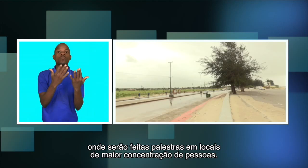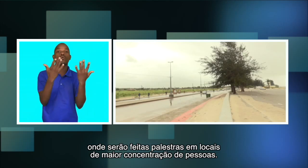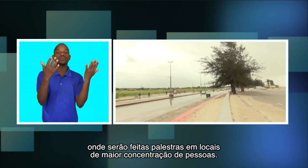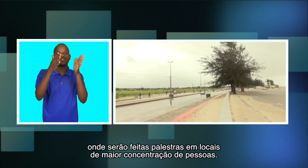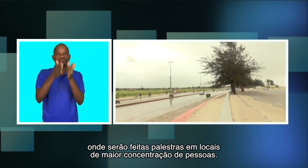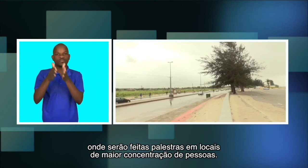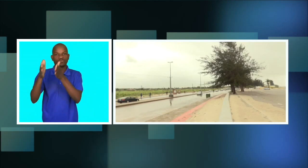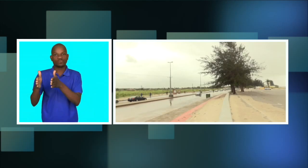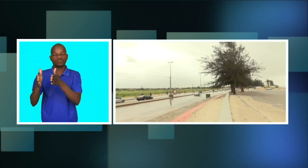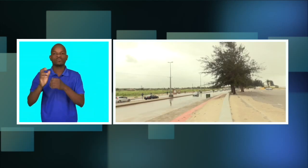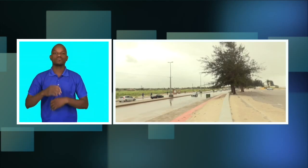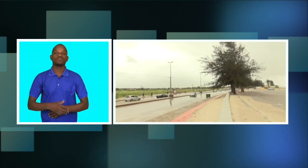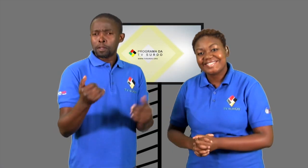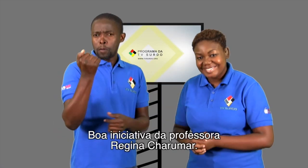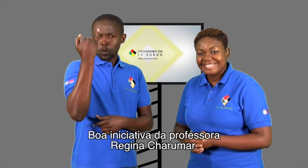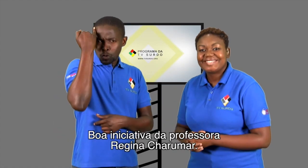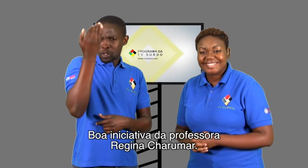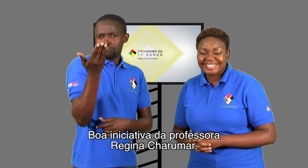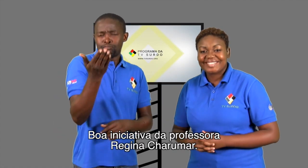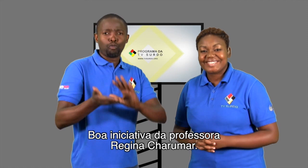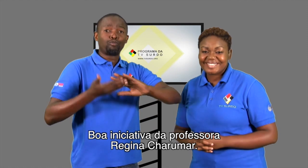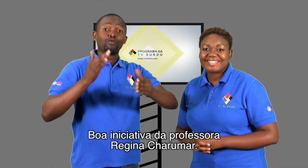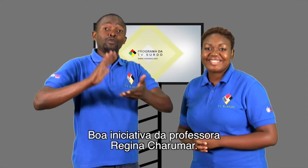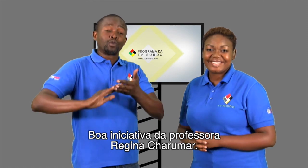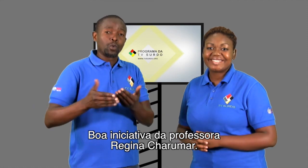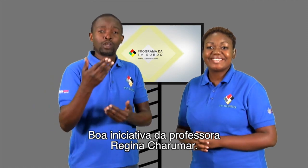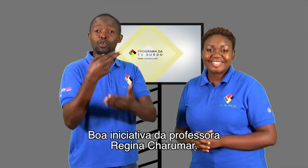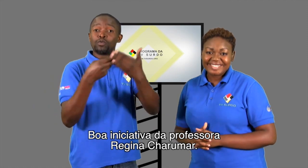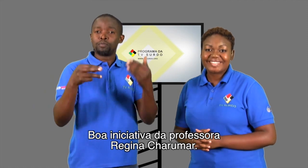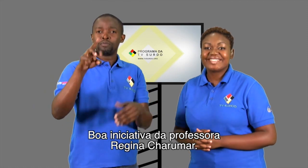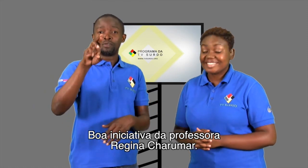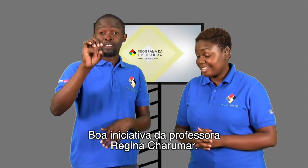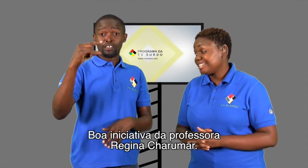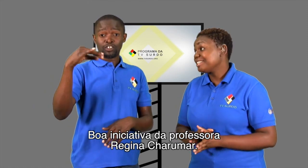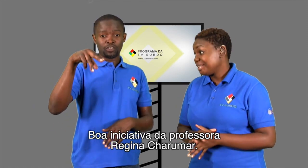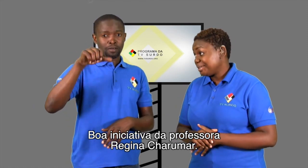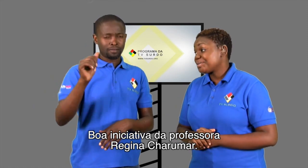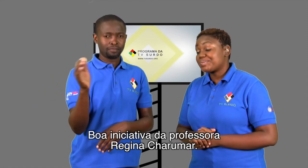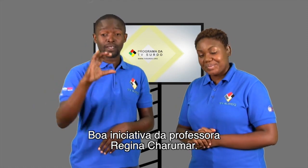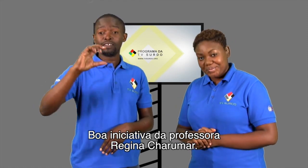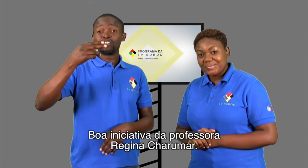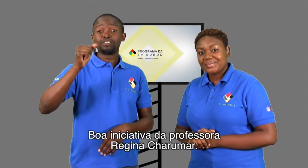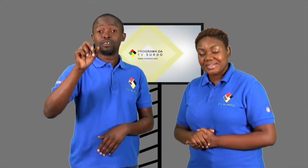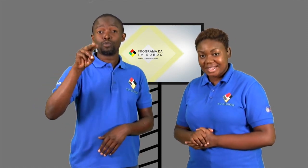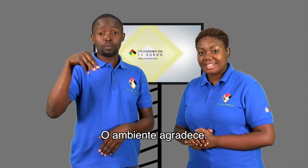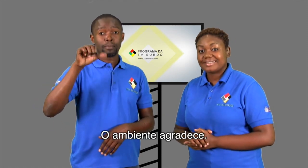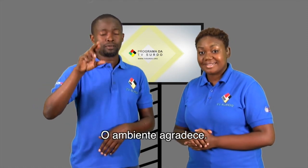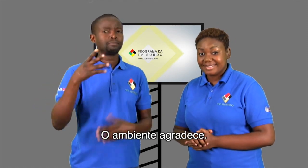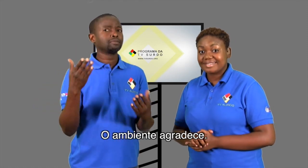concentração de pessoas. Boa iniciativa da professora Regina Charumar.